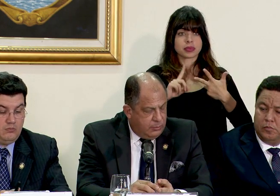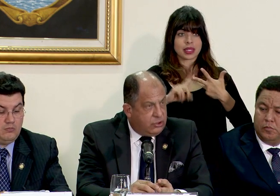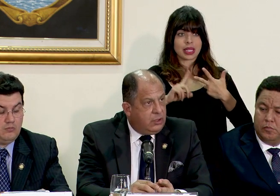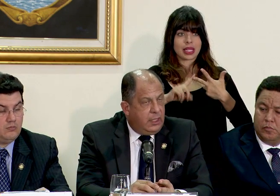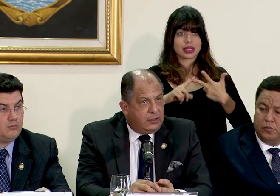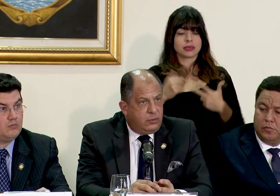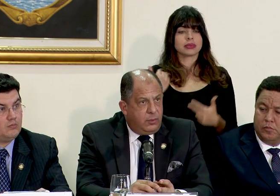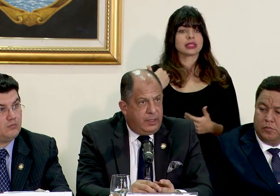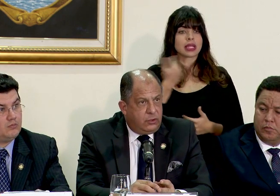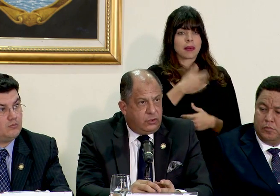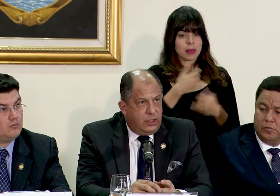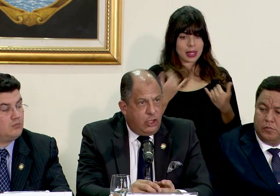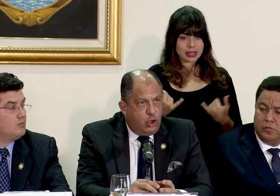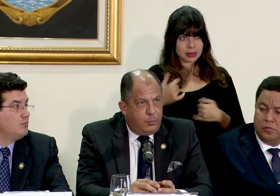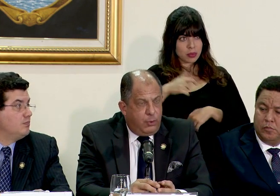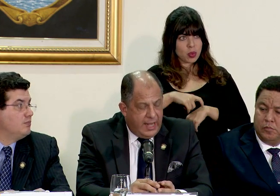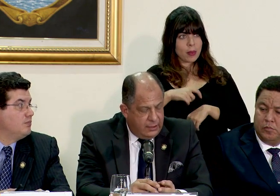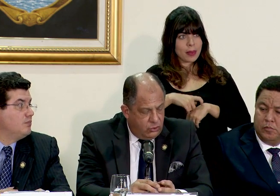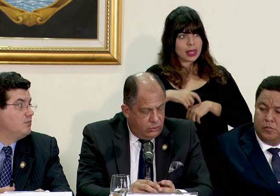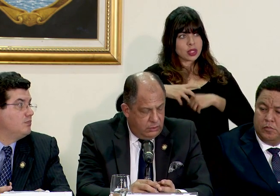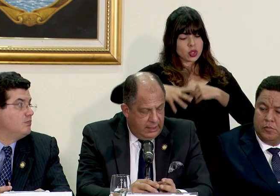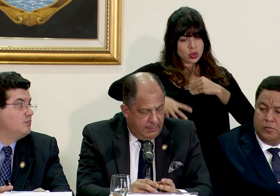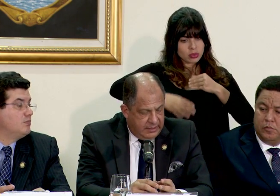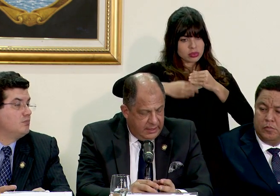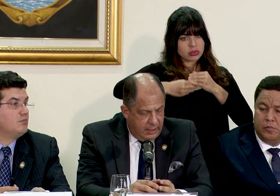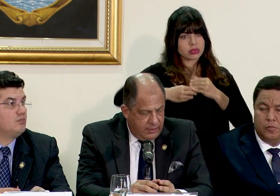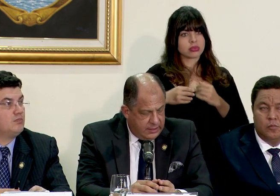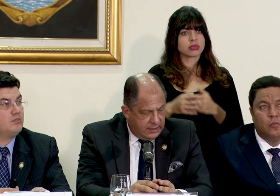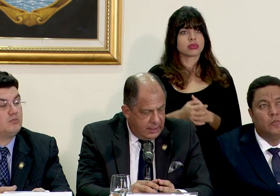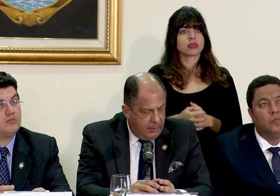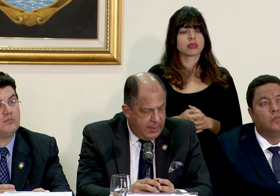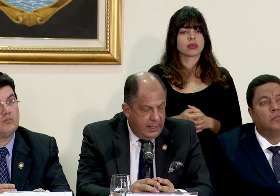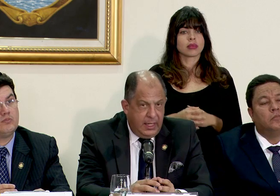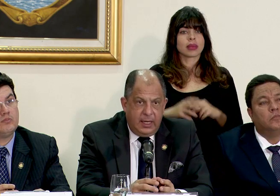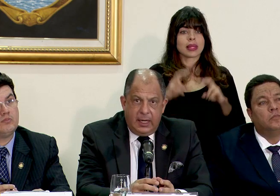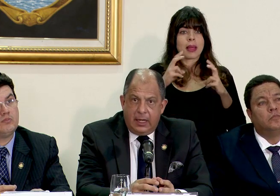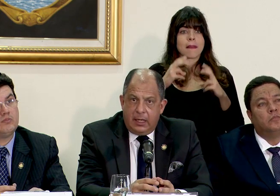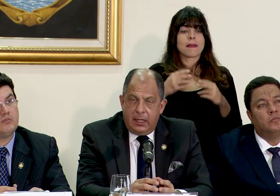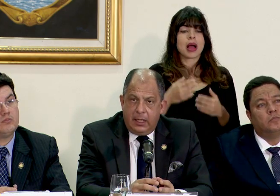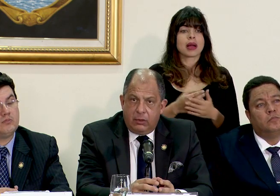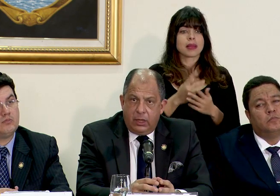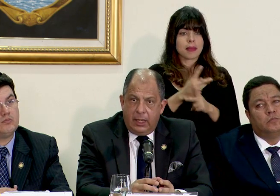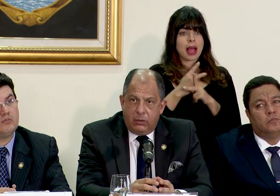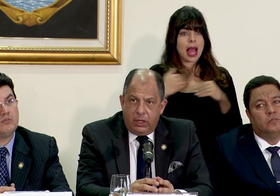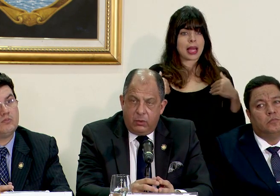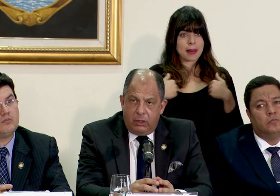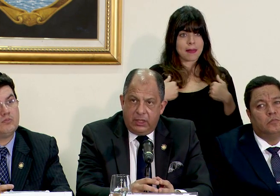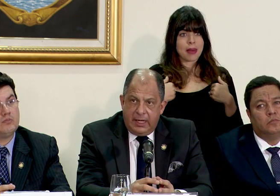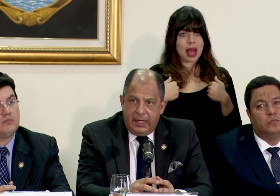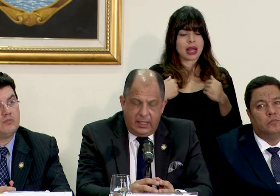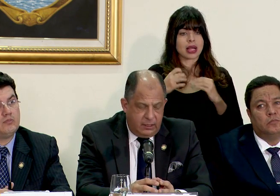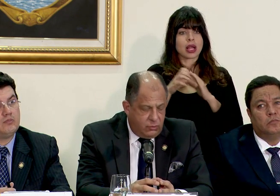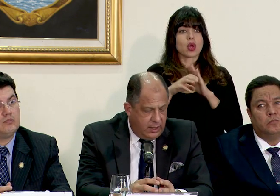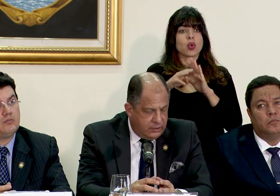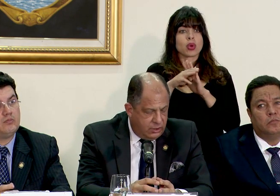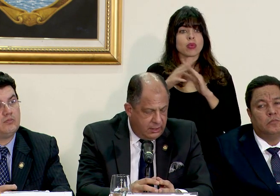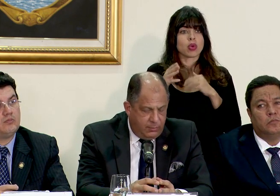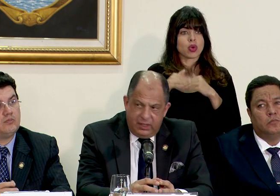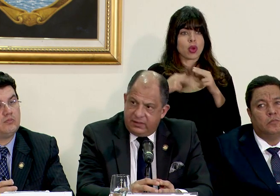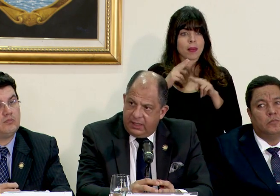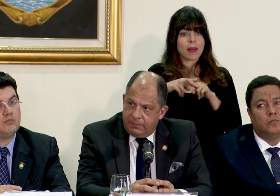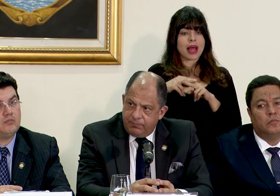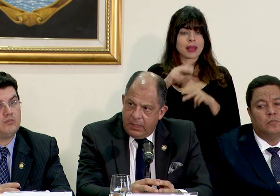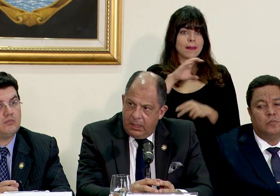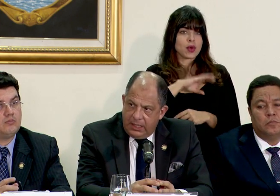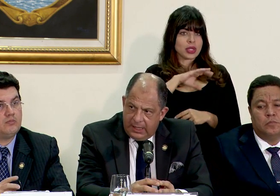estamos en estos momentos incorporando la materia de bienestar animal en la currícula ordenaria de la Escuela Nacional